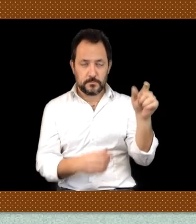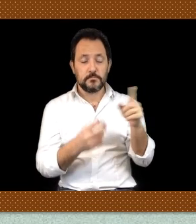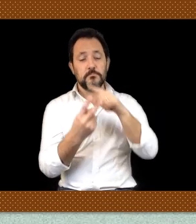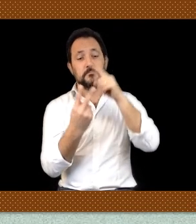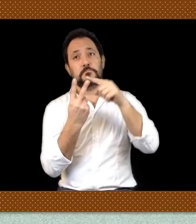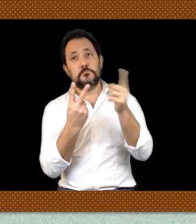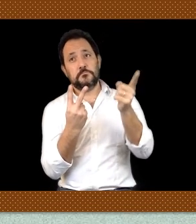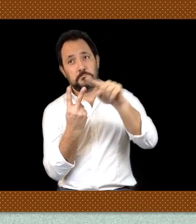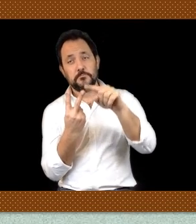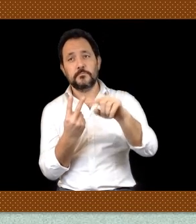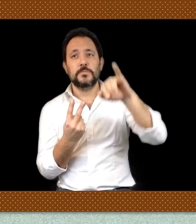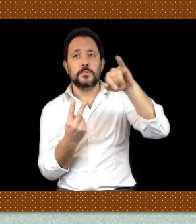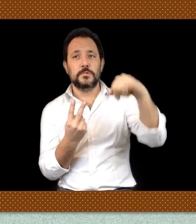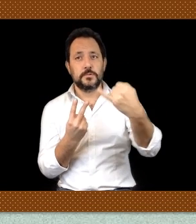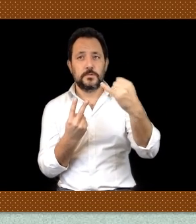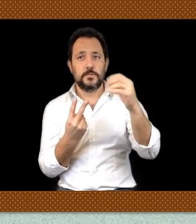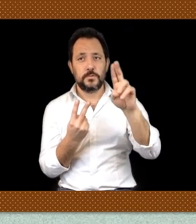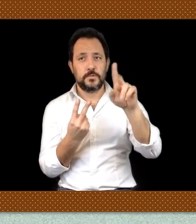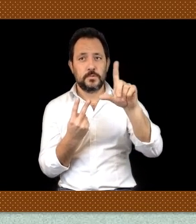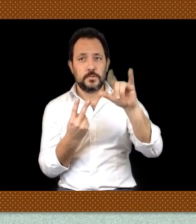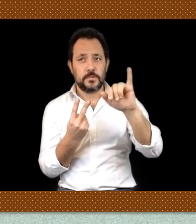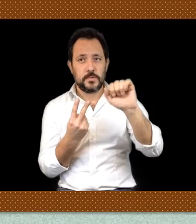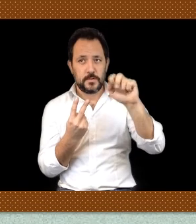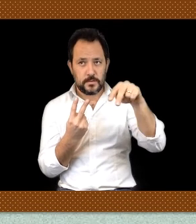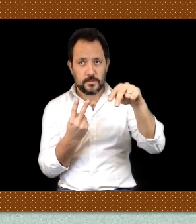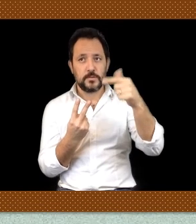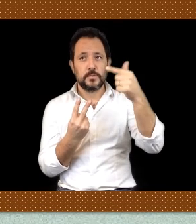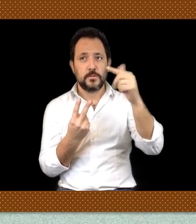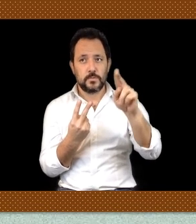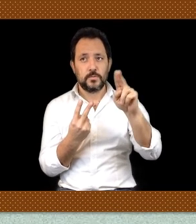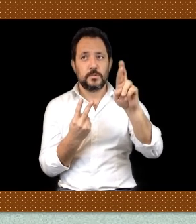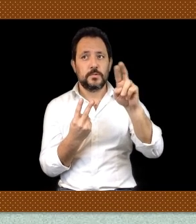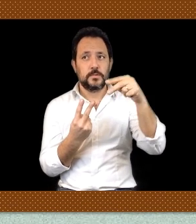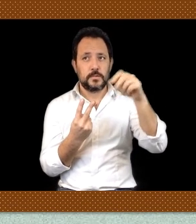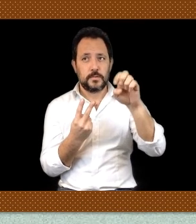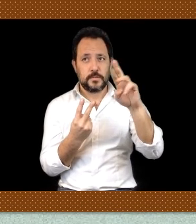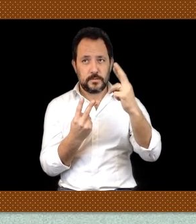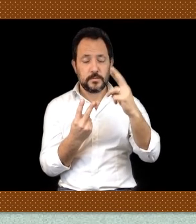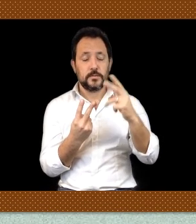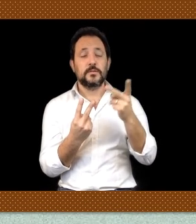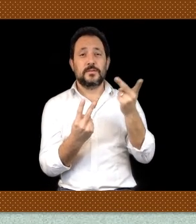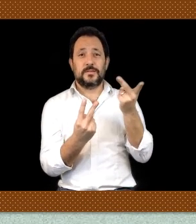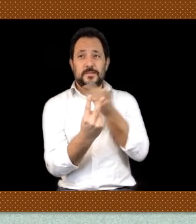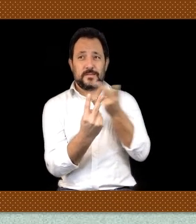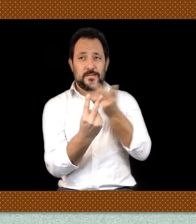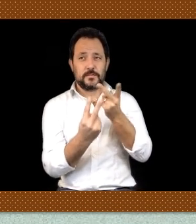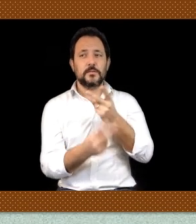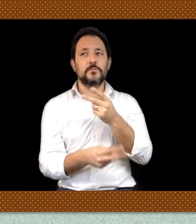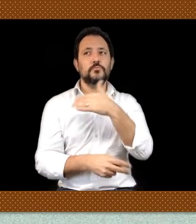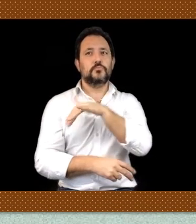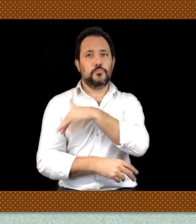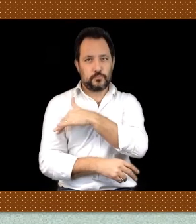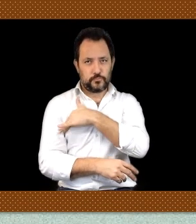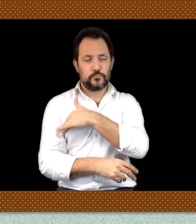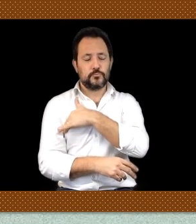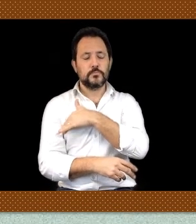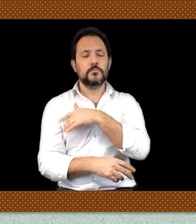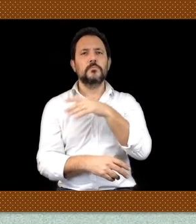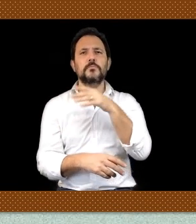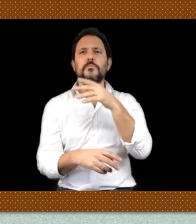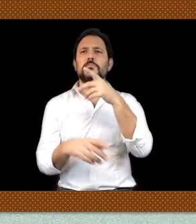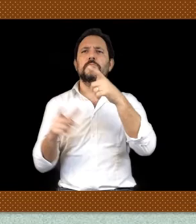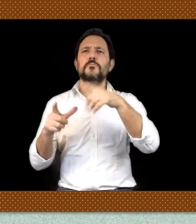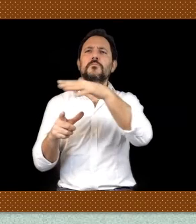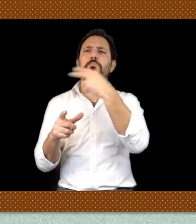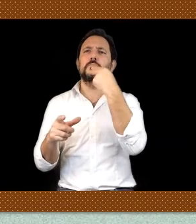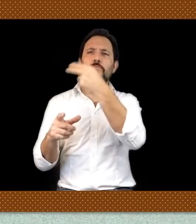Fa parte del progetto RISE eBooks guidato dal professor Jean Myros di Golden State